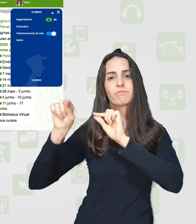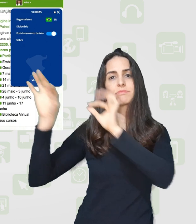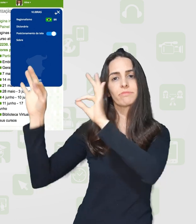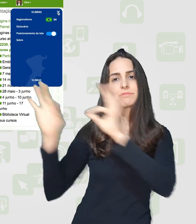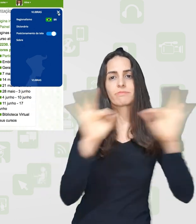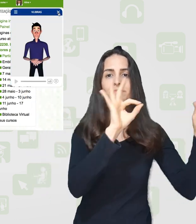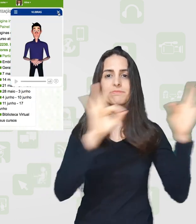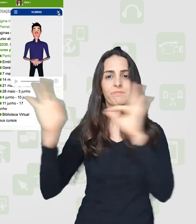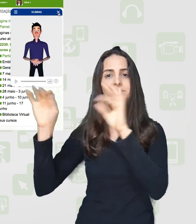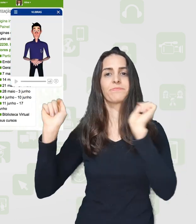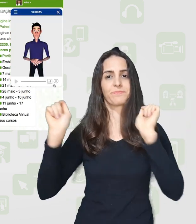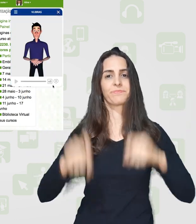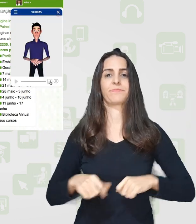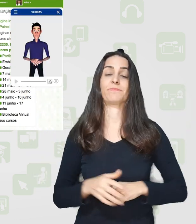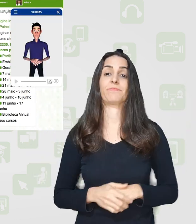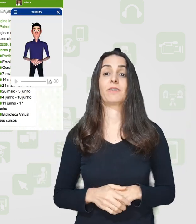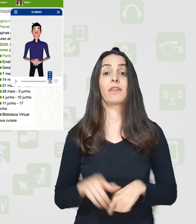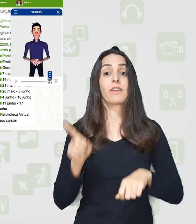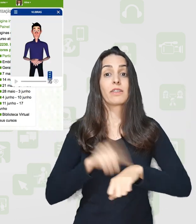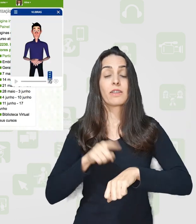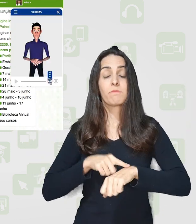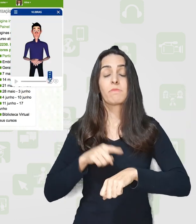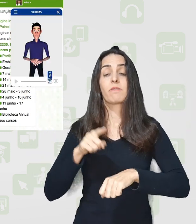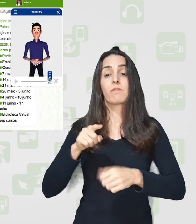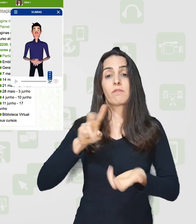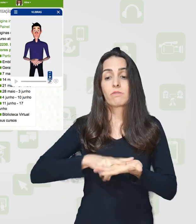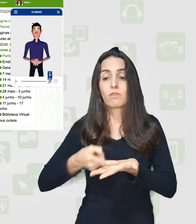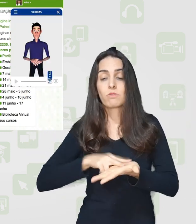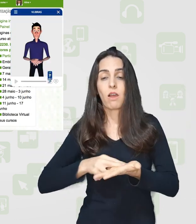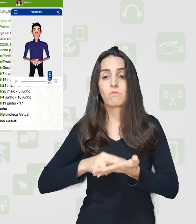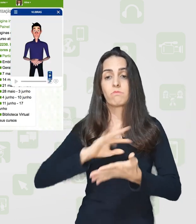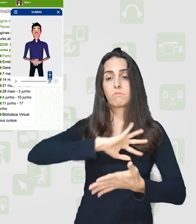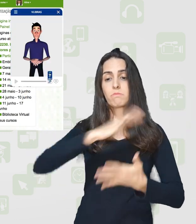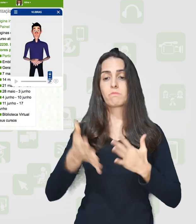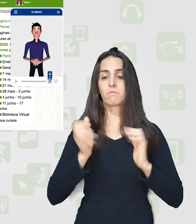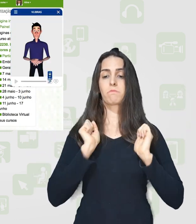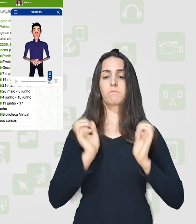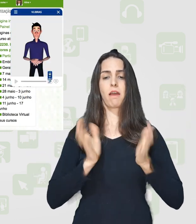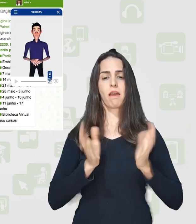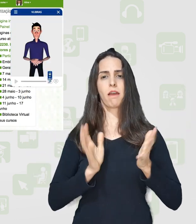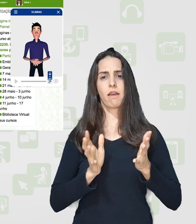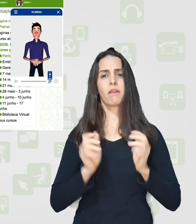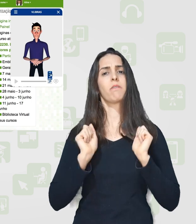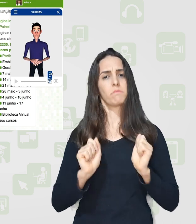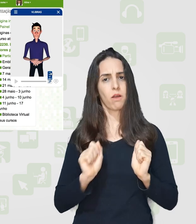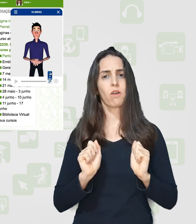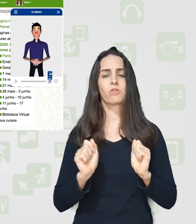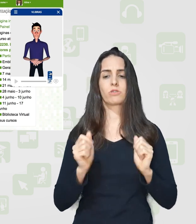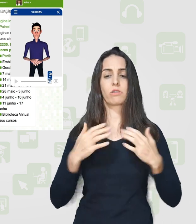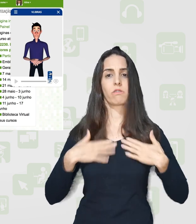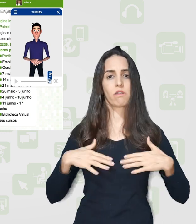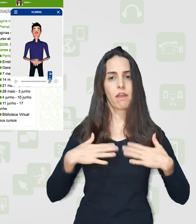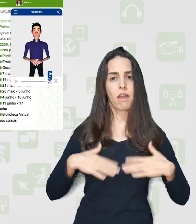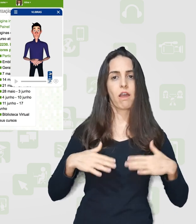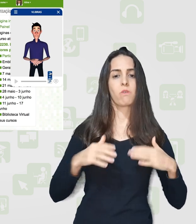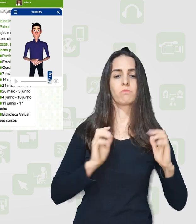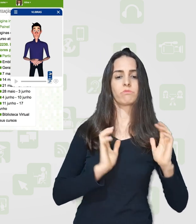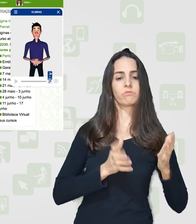ou direita. Além disso eu posso controlar a velocidade da tradução, então eu vou escolher